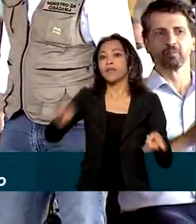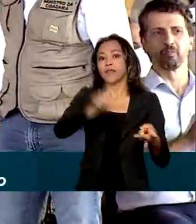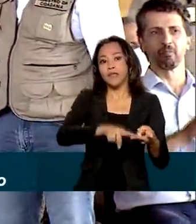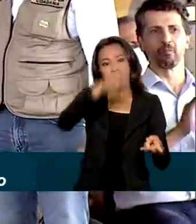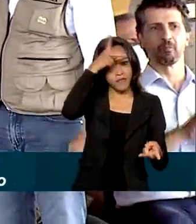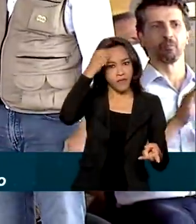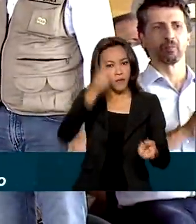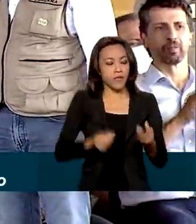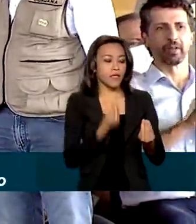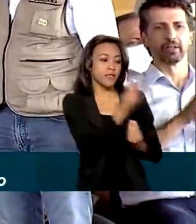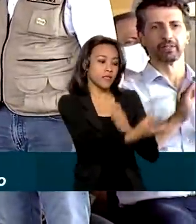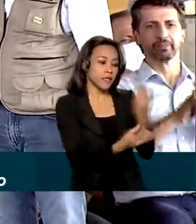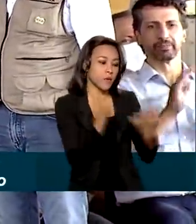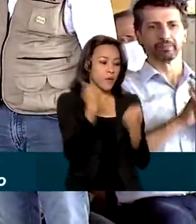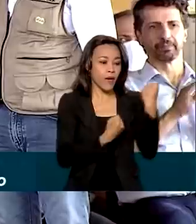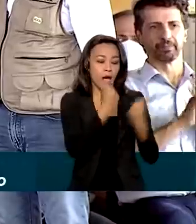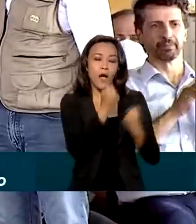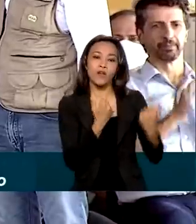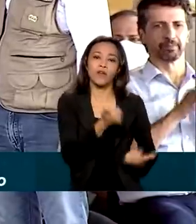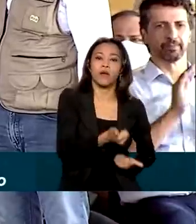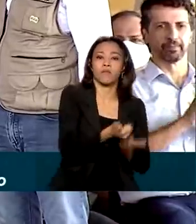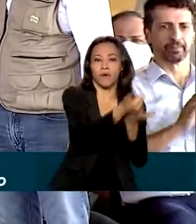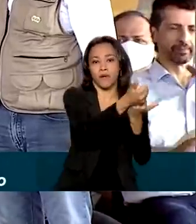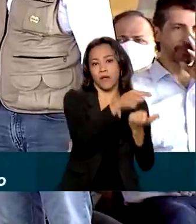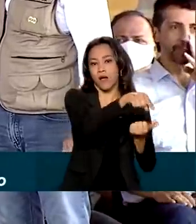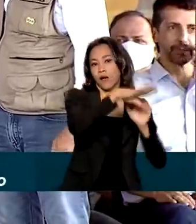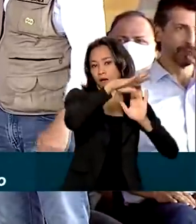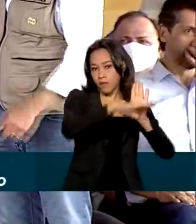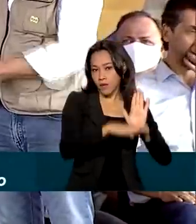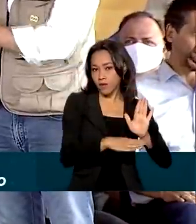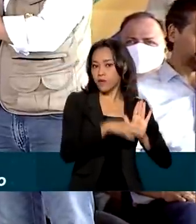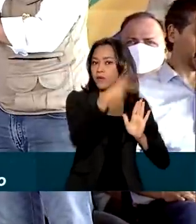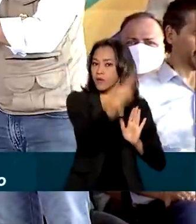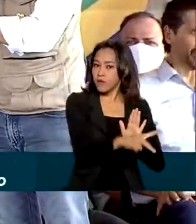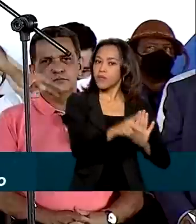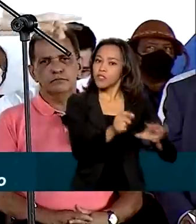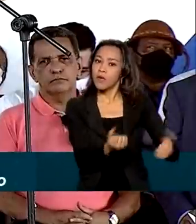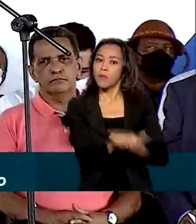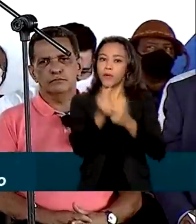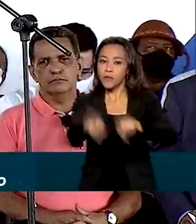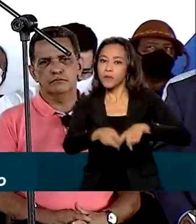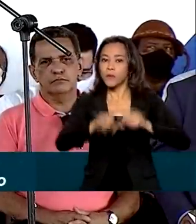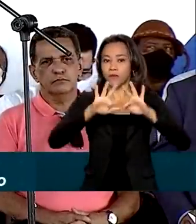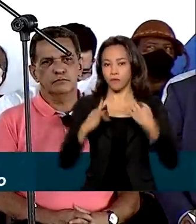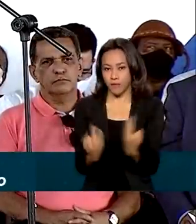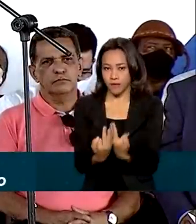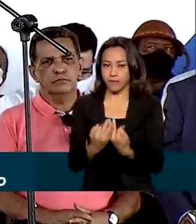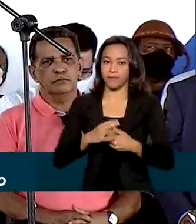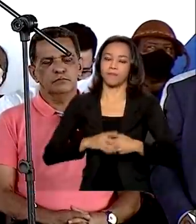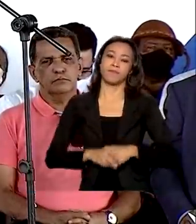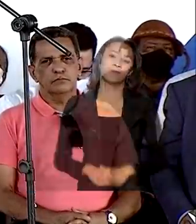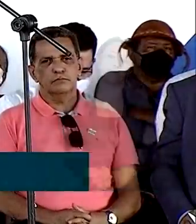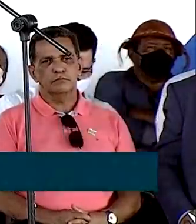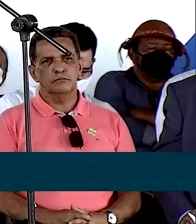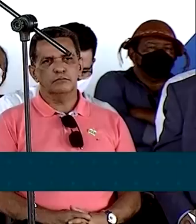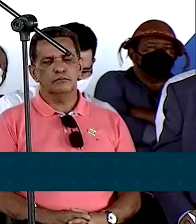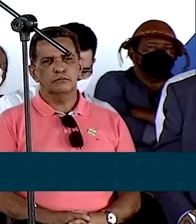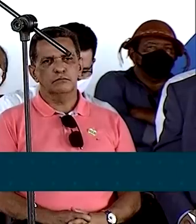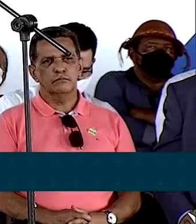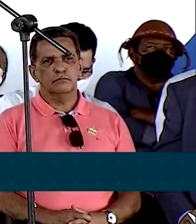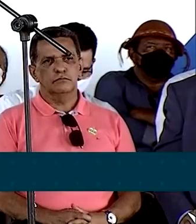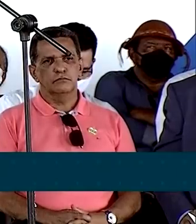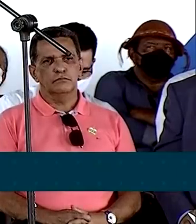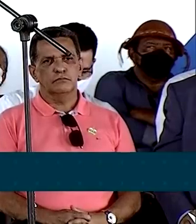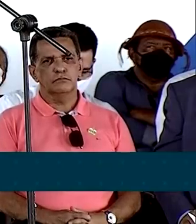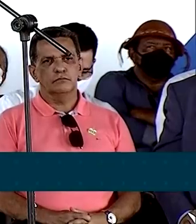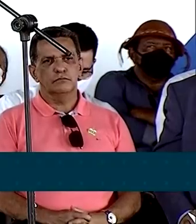que vão auxiliar o programa Alimenta Brasil, de apoio à agricultura familiar. Através do Alimenta Brasil, que